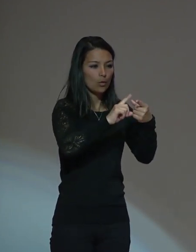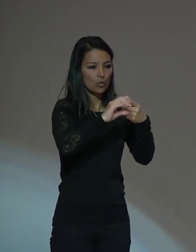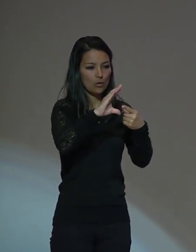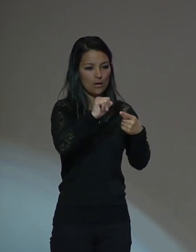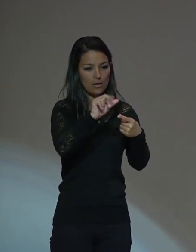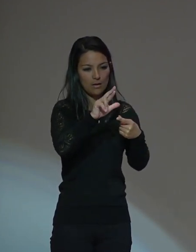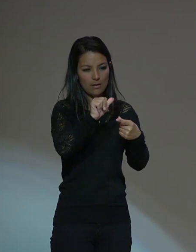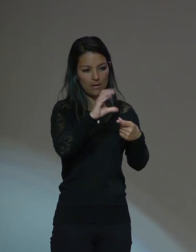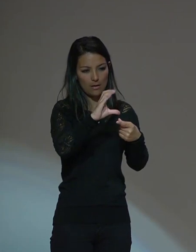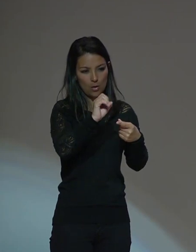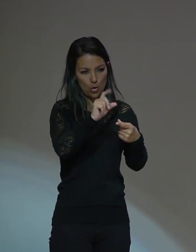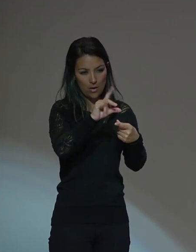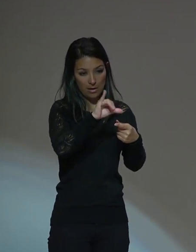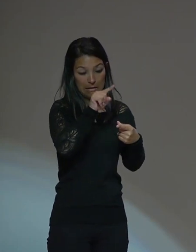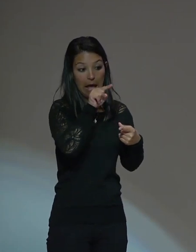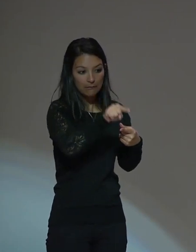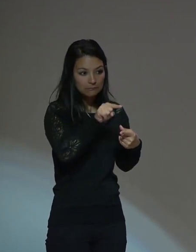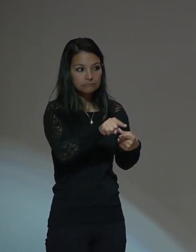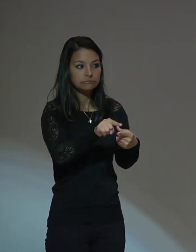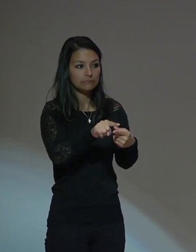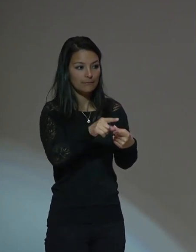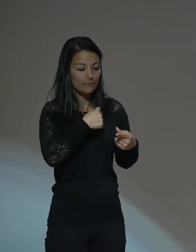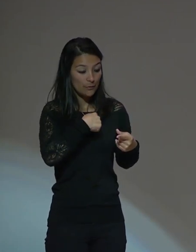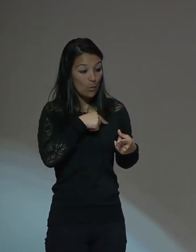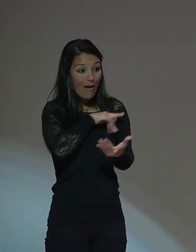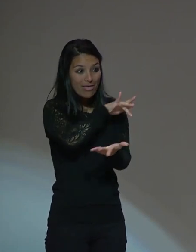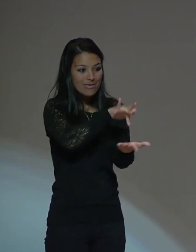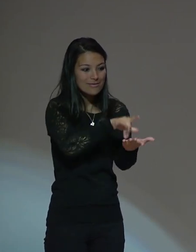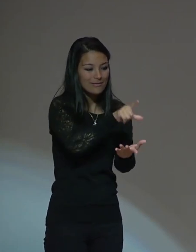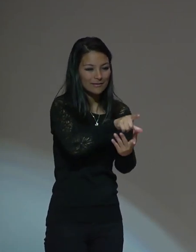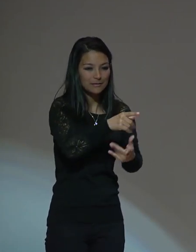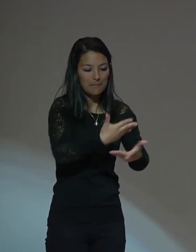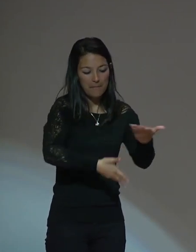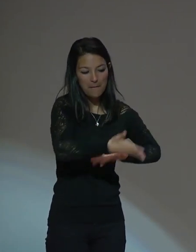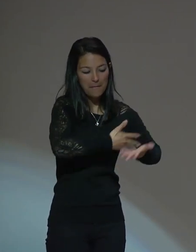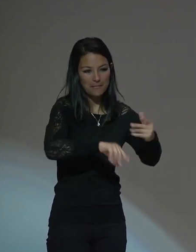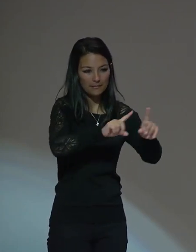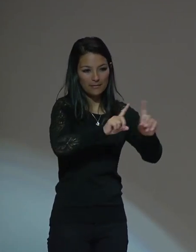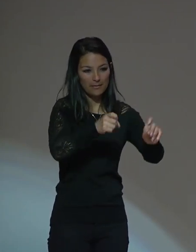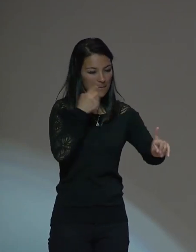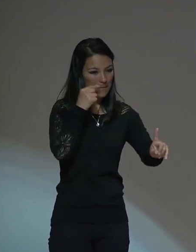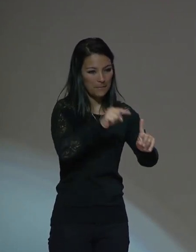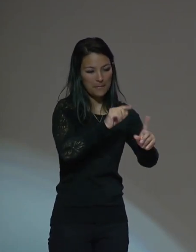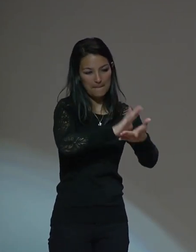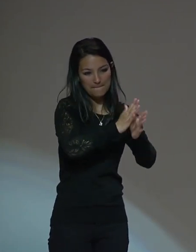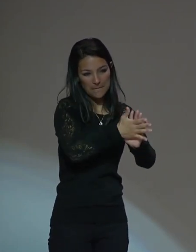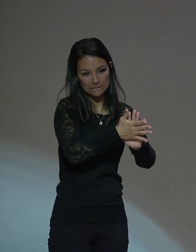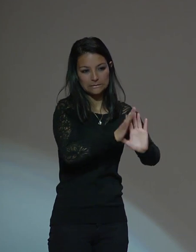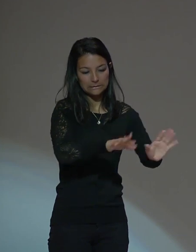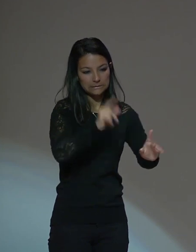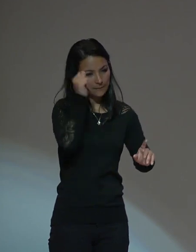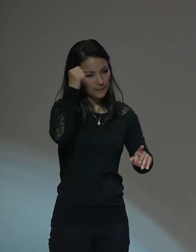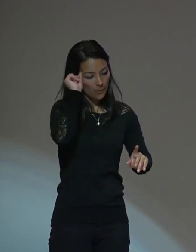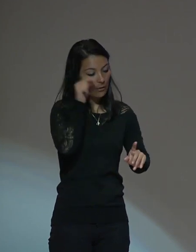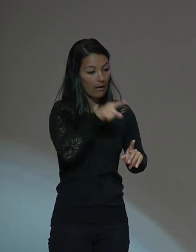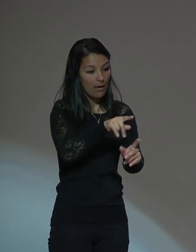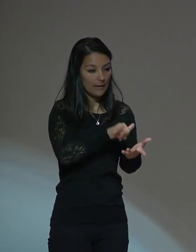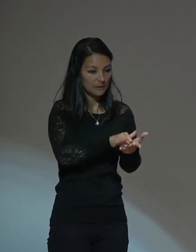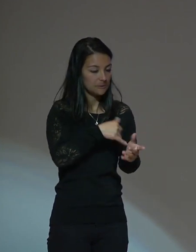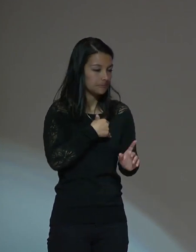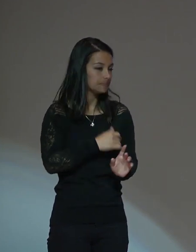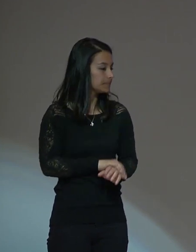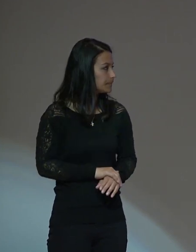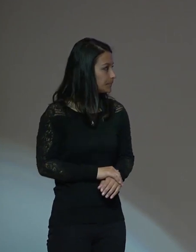Allí quiero, en mi trabajo de paz y memoria, educar mi trabajo.